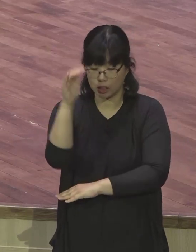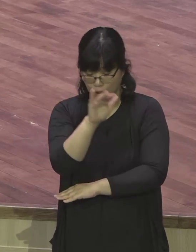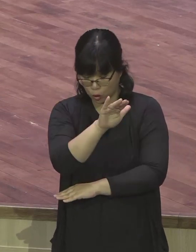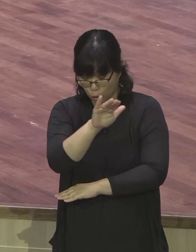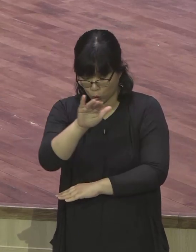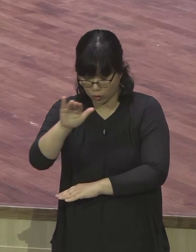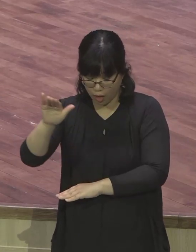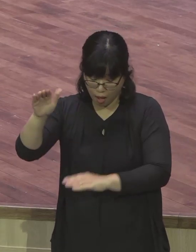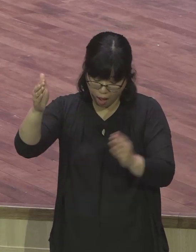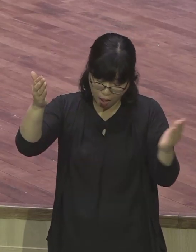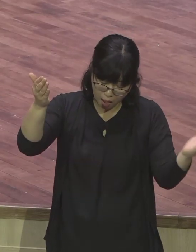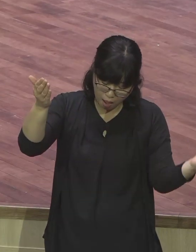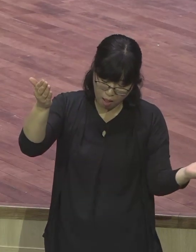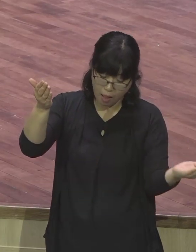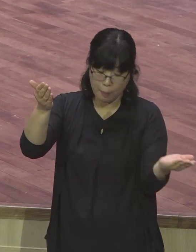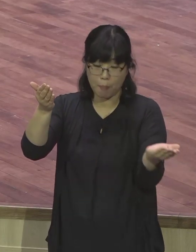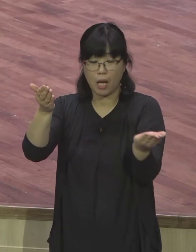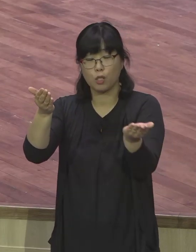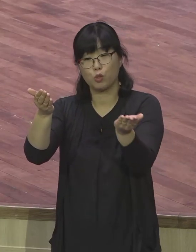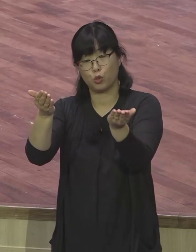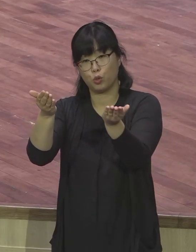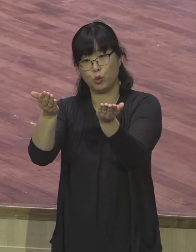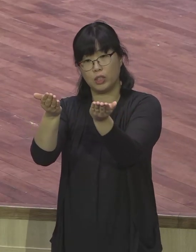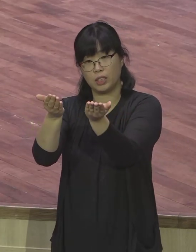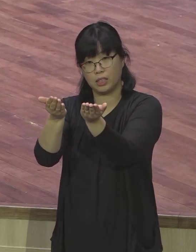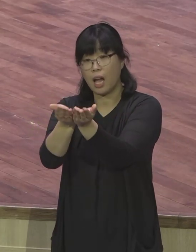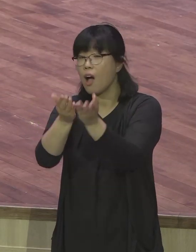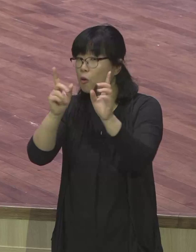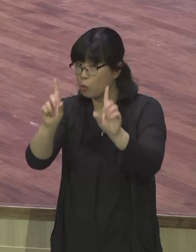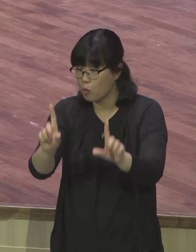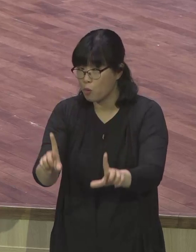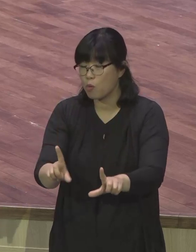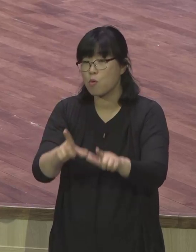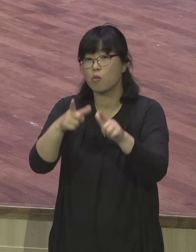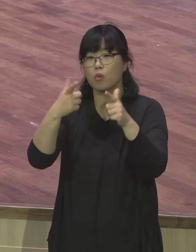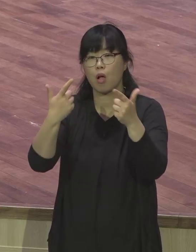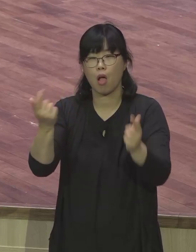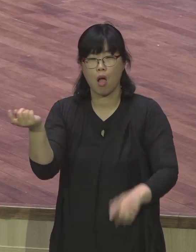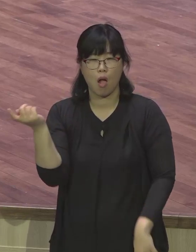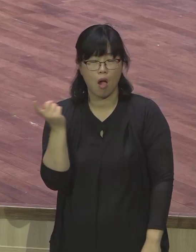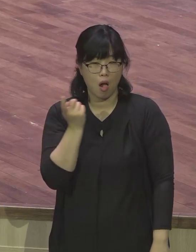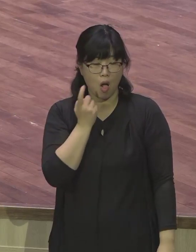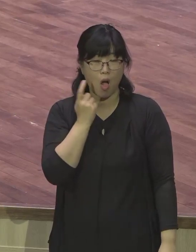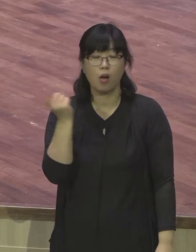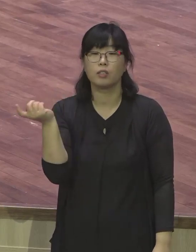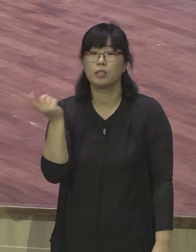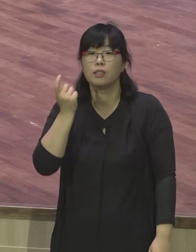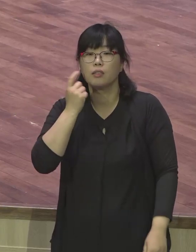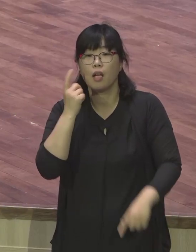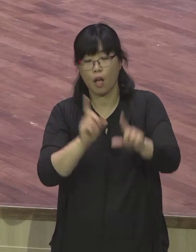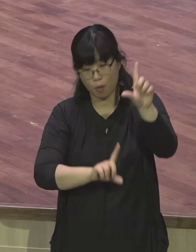위주네 마주지 않고 어집된